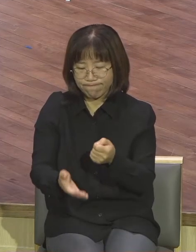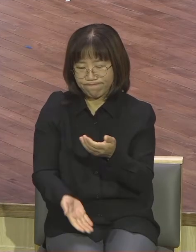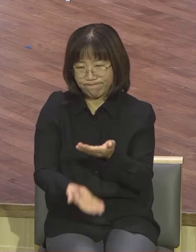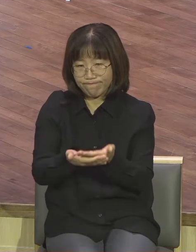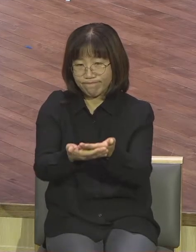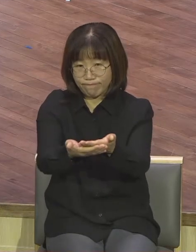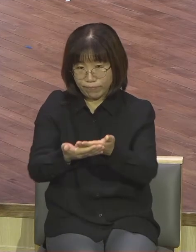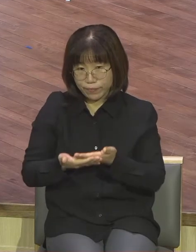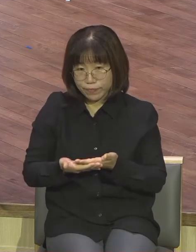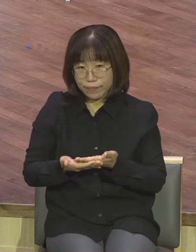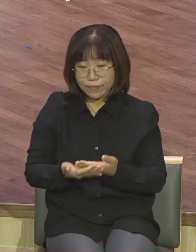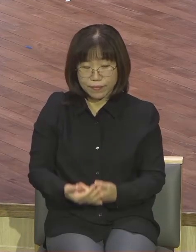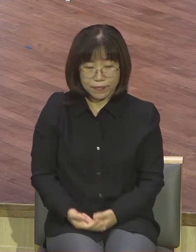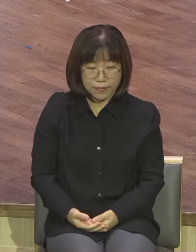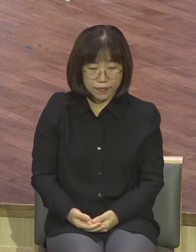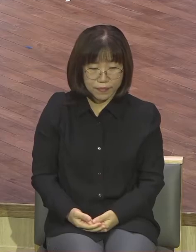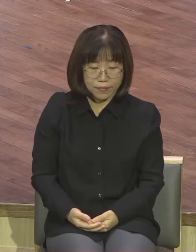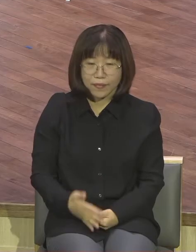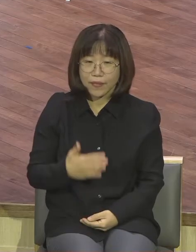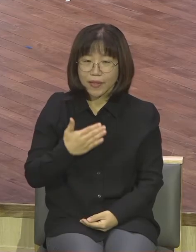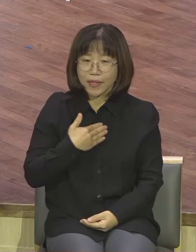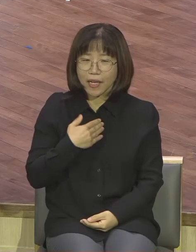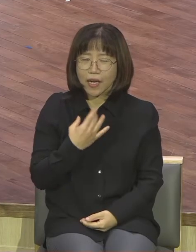제가 굉장히 세밀한 사람이거든요